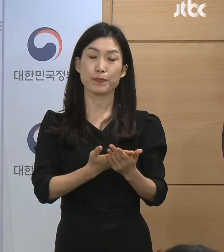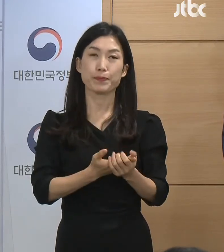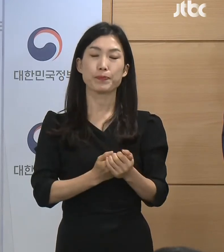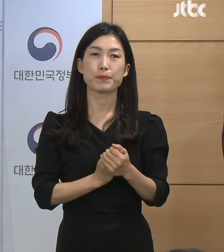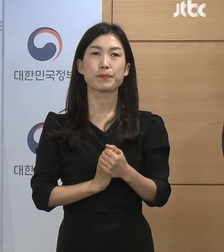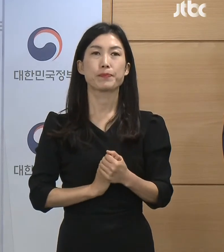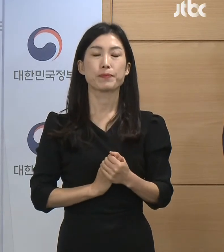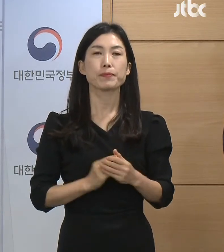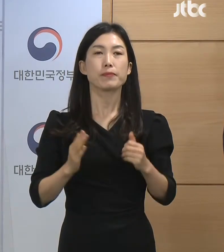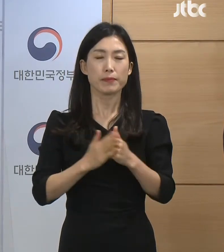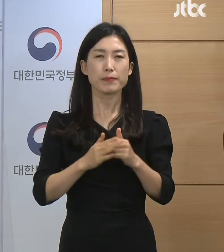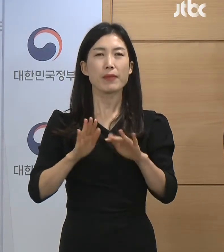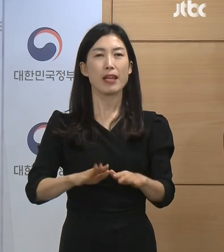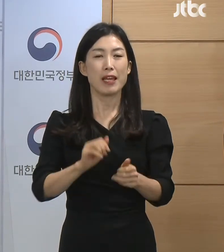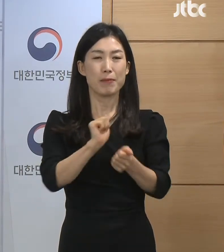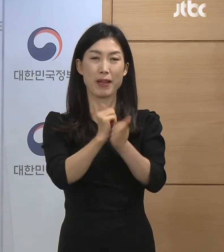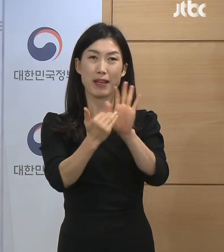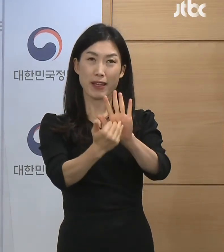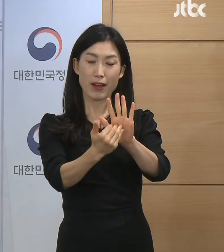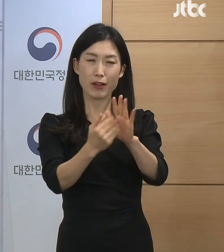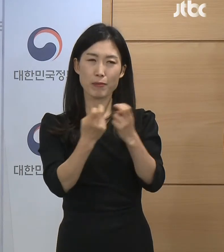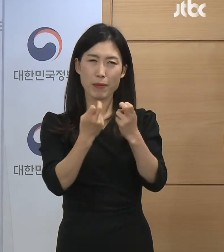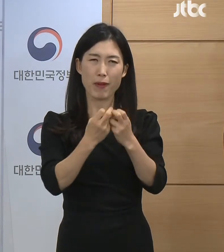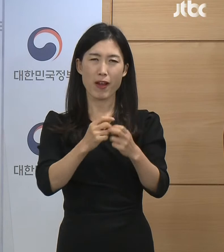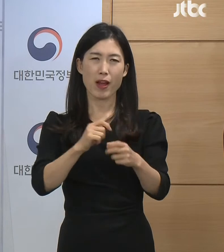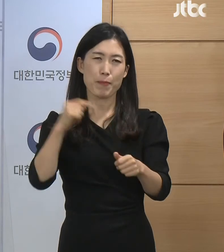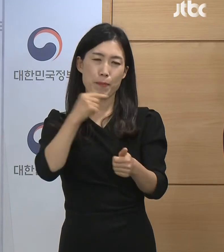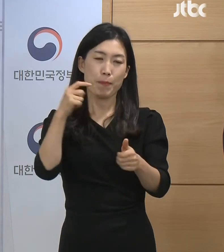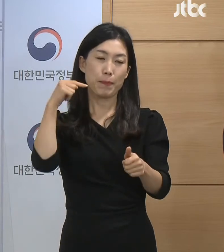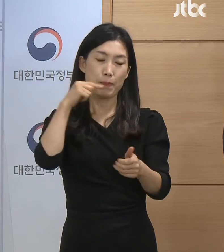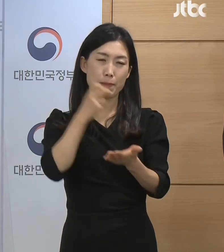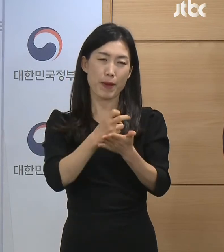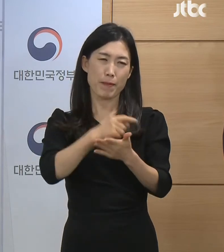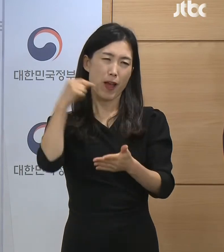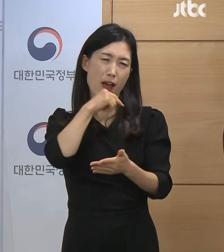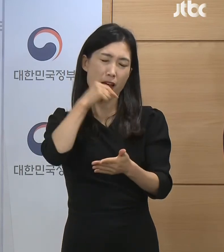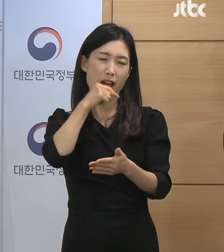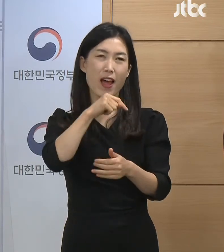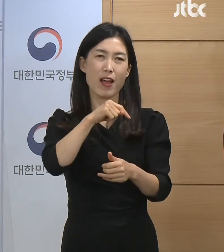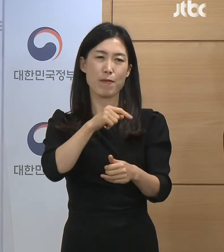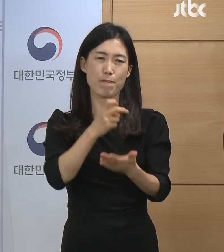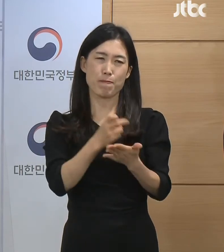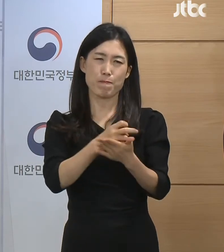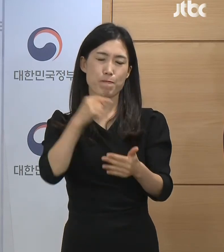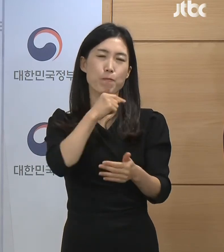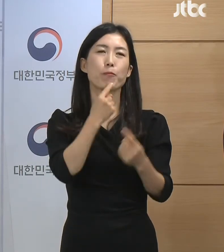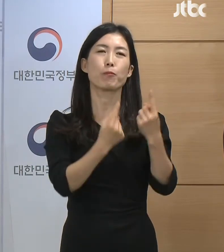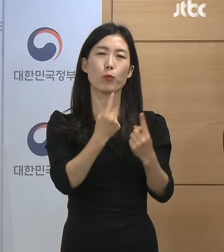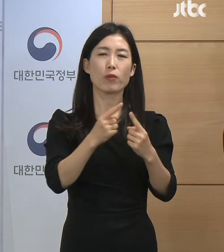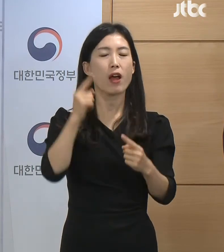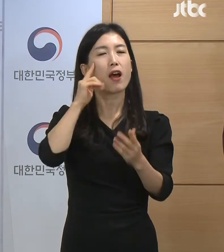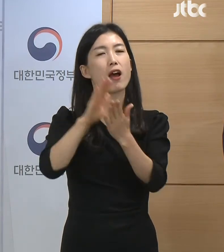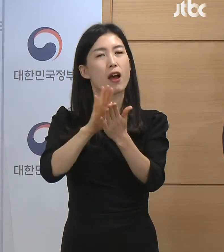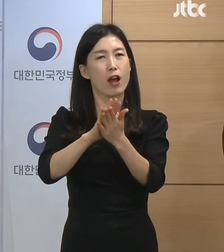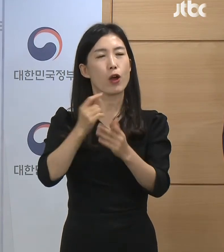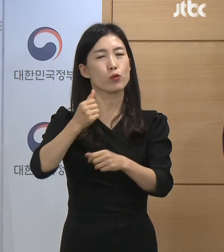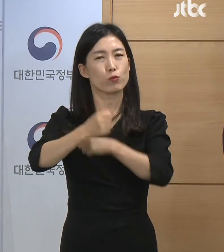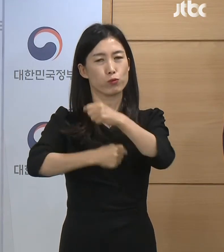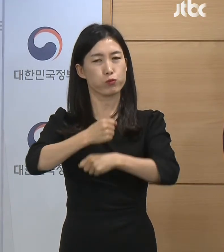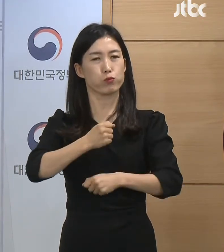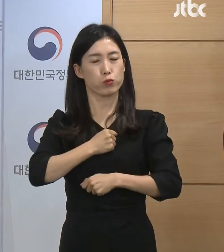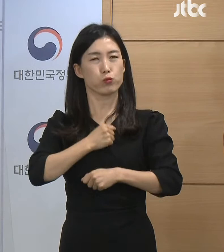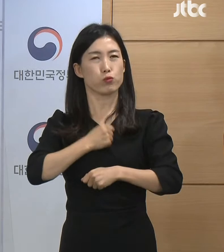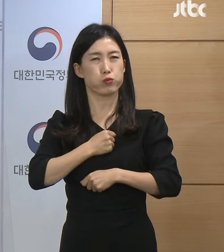방역 상황에 맞춰 권고로 전환해 나가는 방안을 지속적으로 검토하고 있습니다. 최근